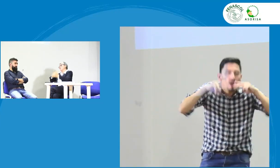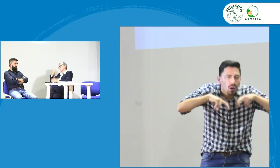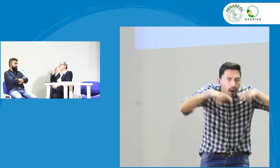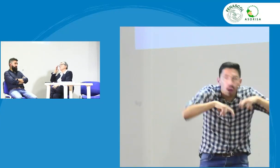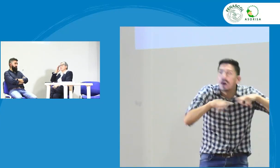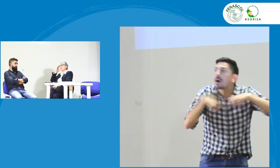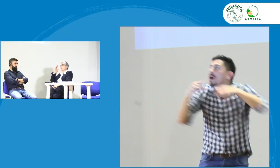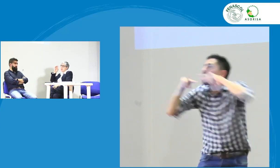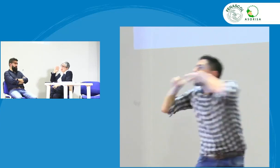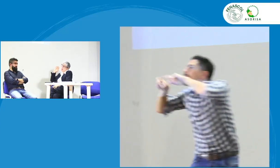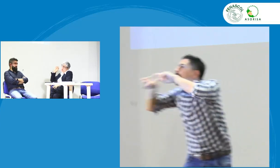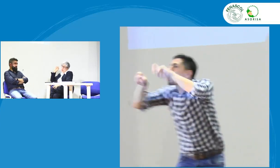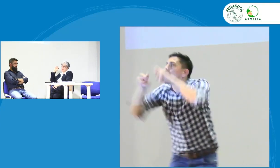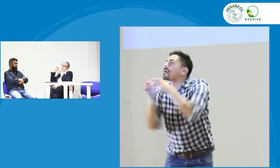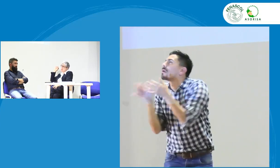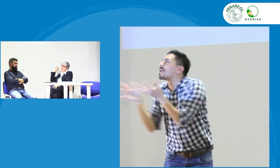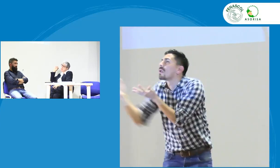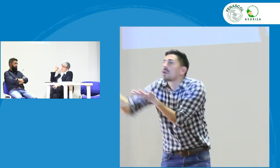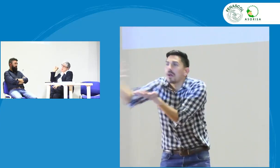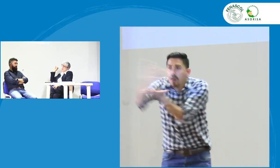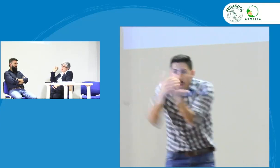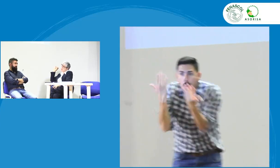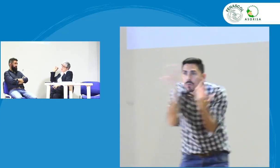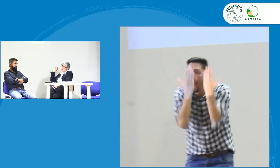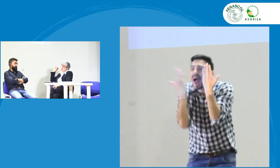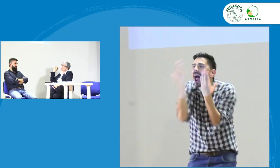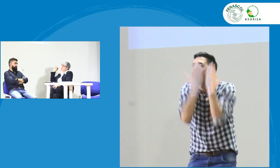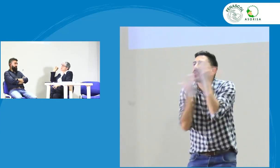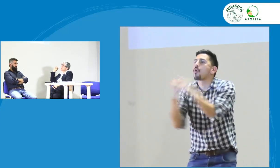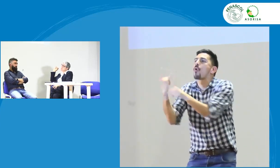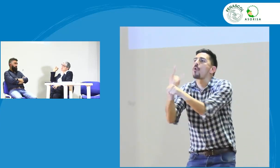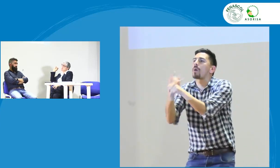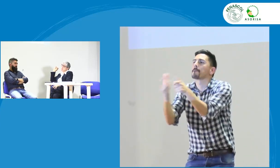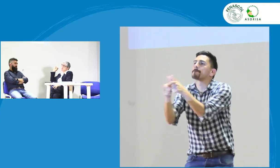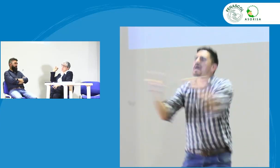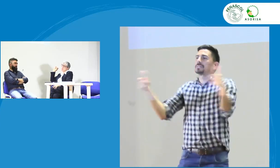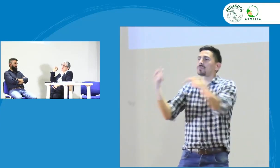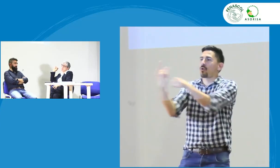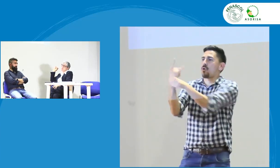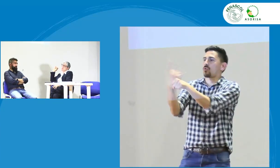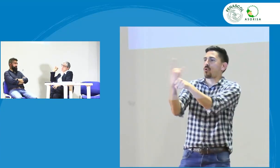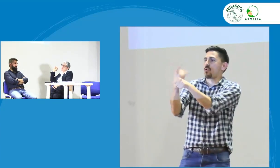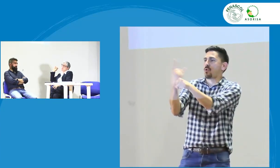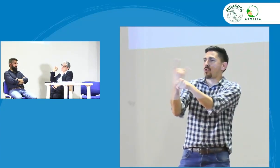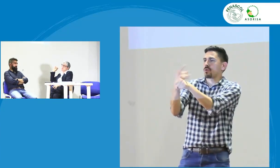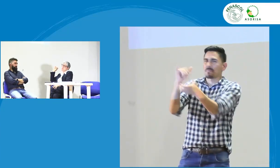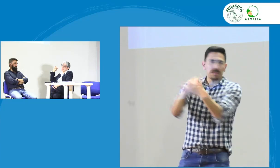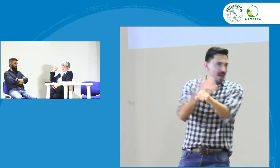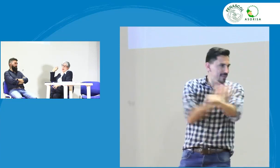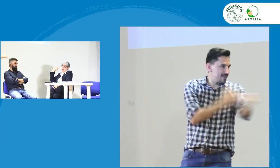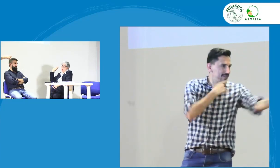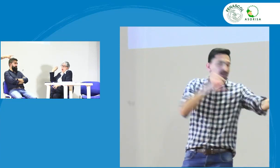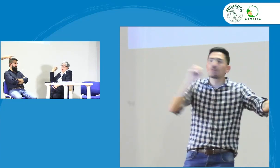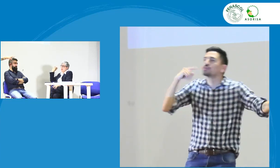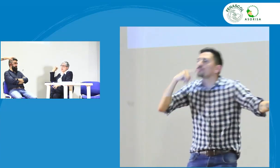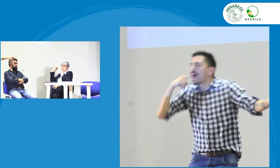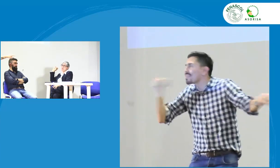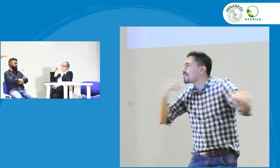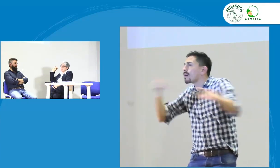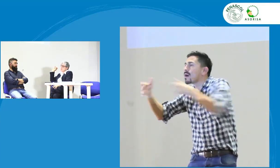creación de los neologismos se está haciendo investigación se está haciendo recolección análisis para ver cómo es el uso cuál